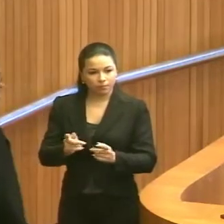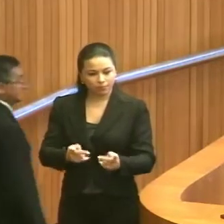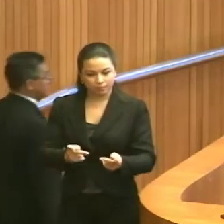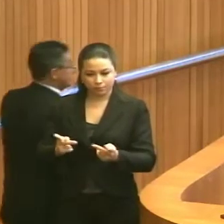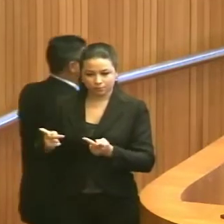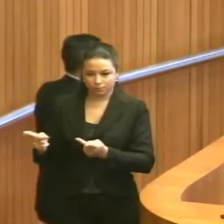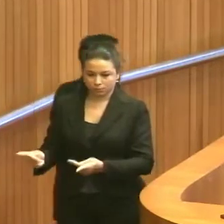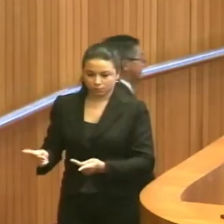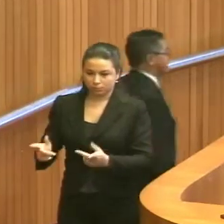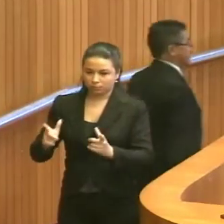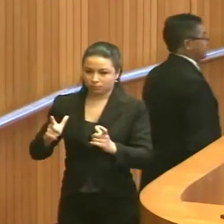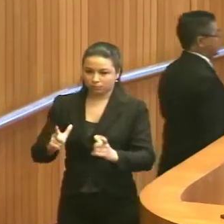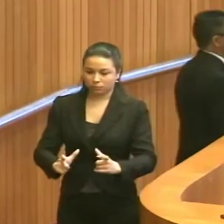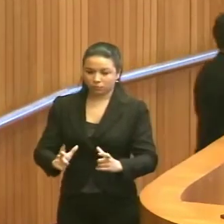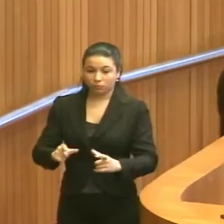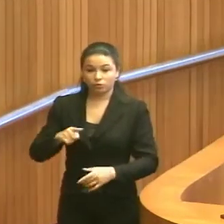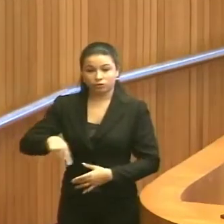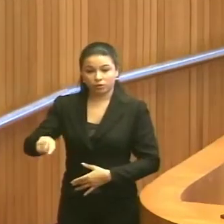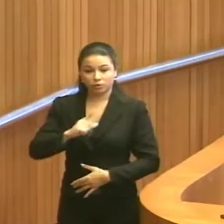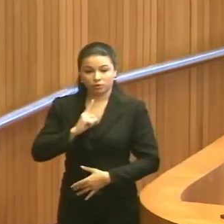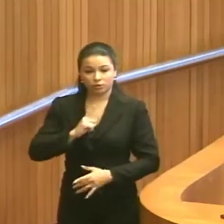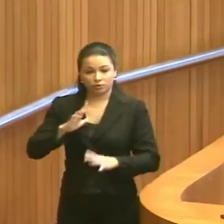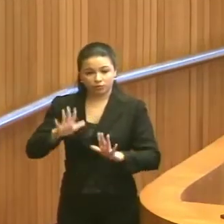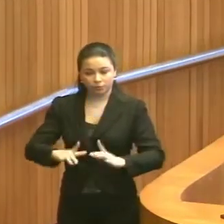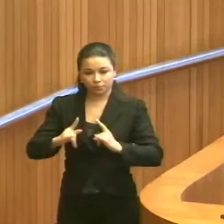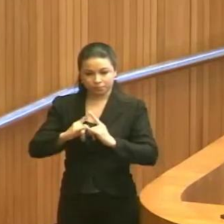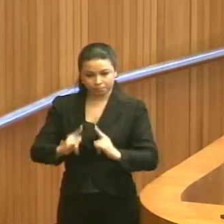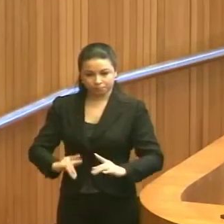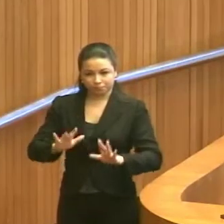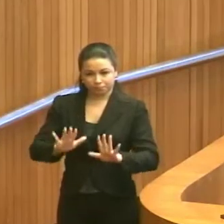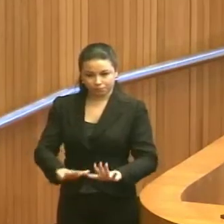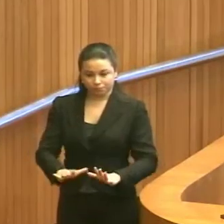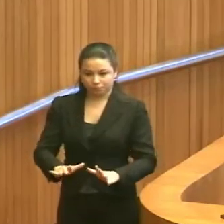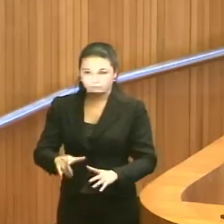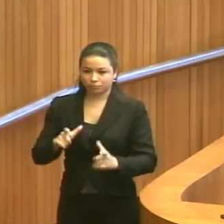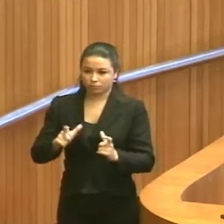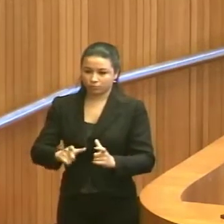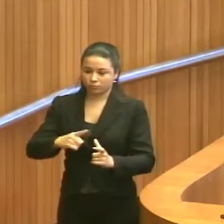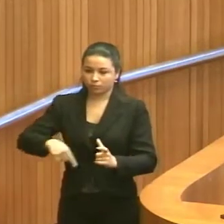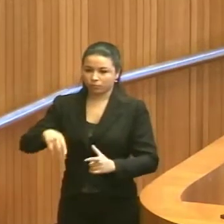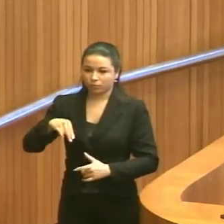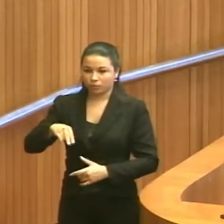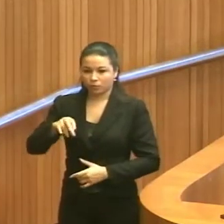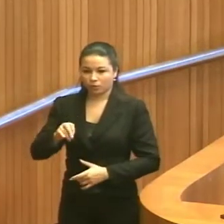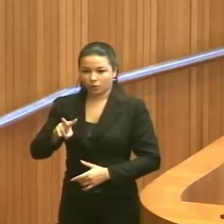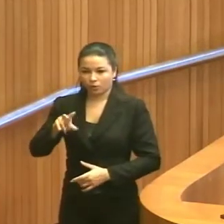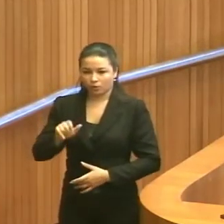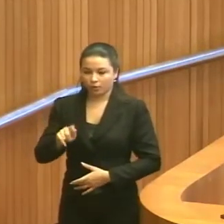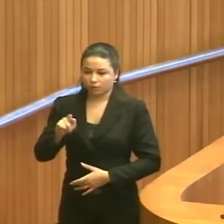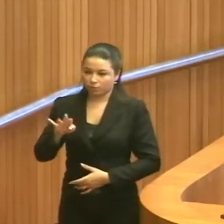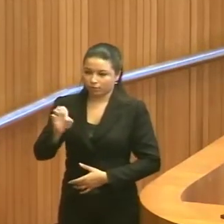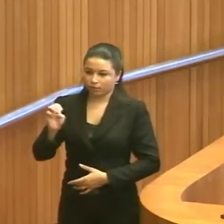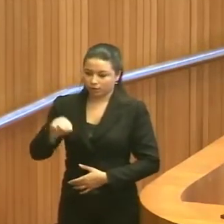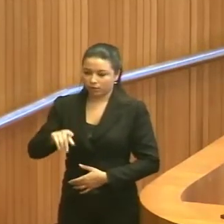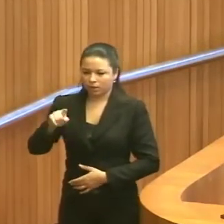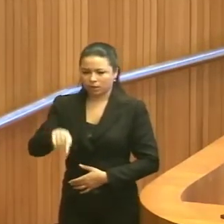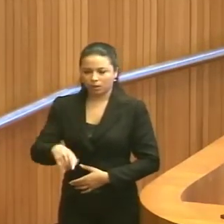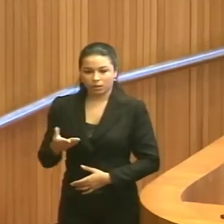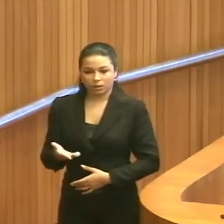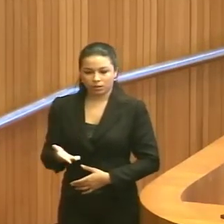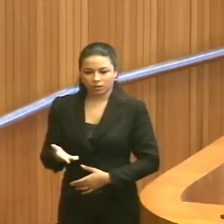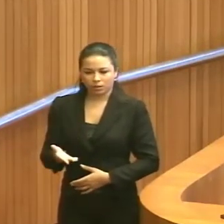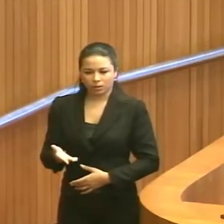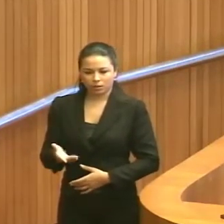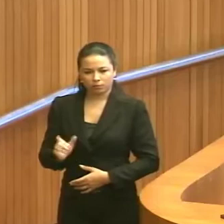visita aonde eles estão acampados, ali na Nova Jerusalém. E é um caso,